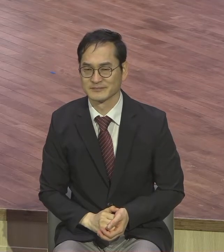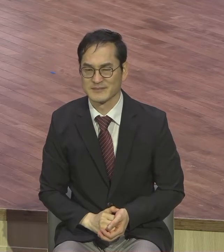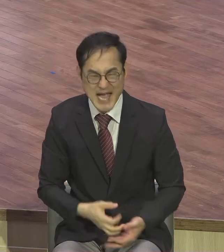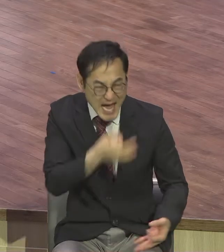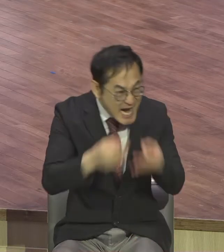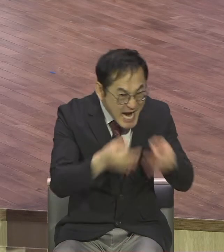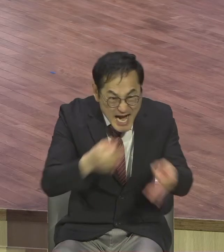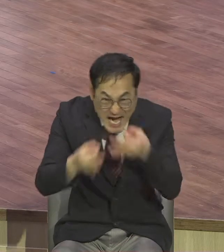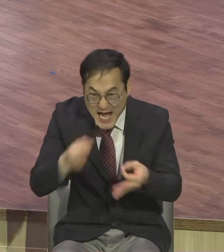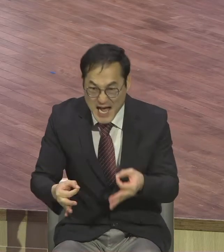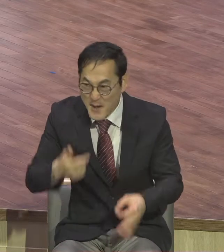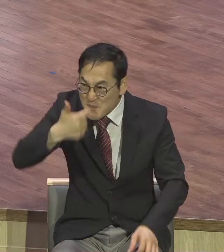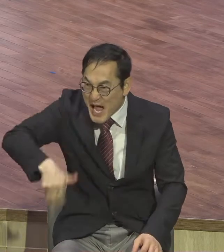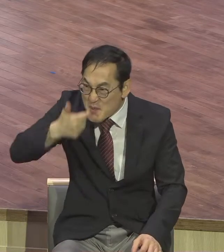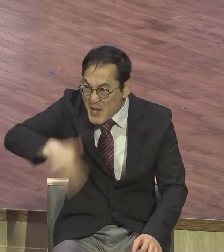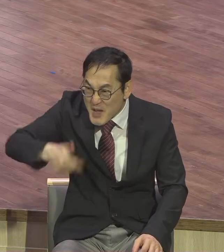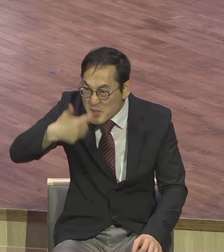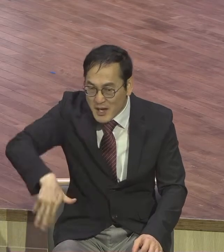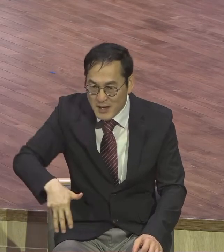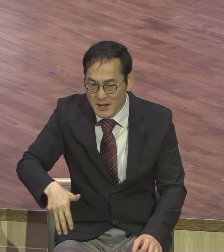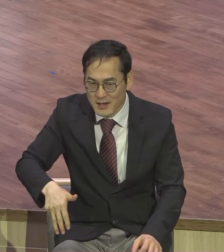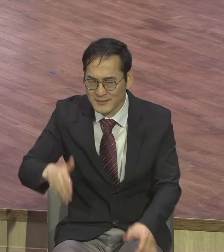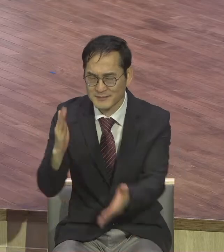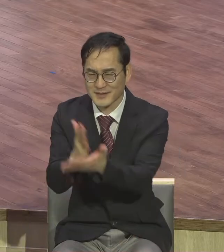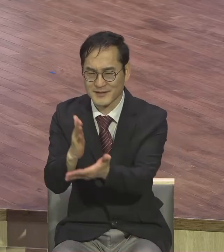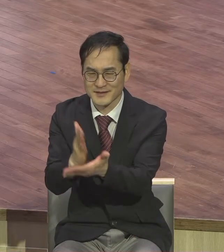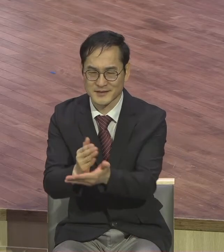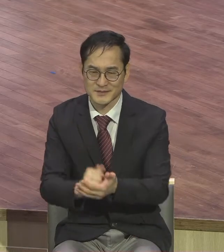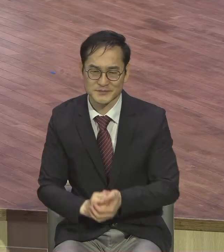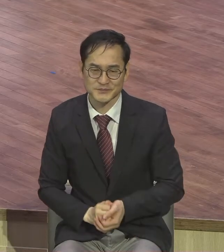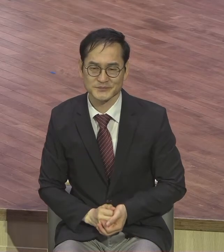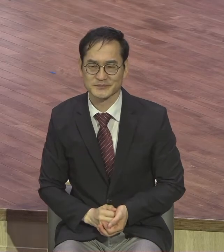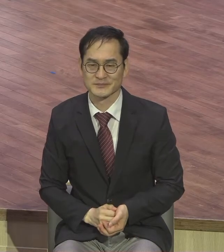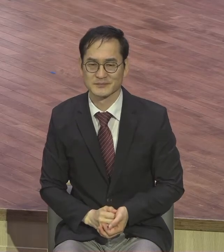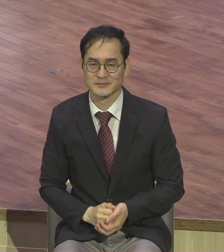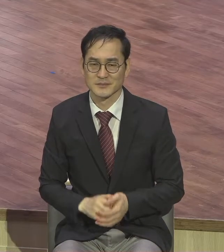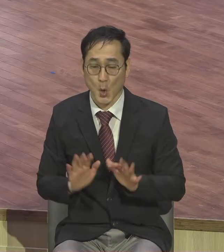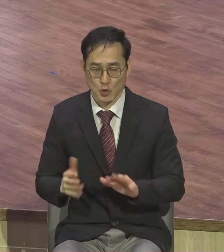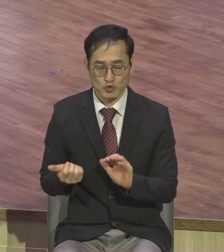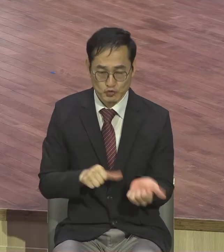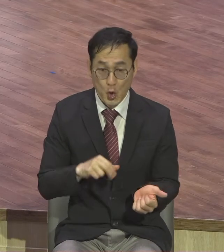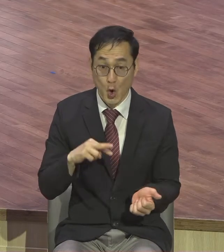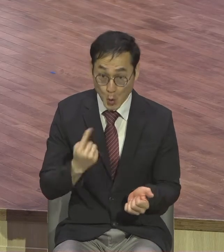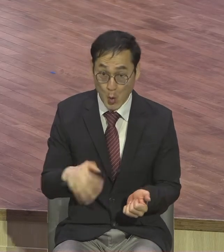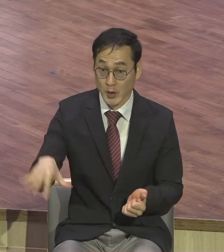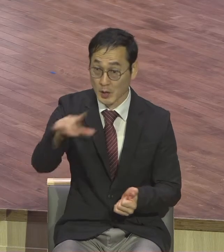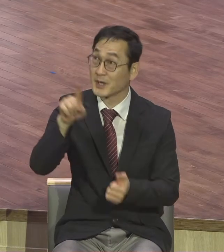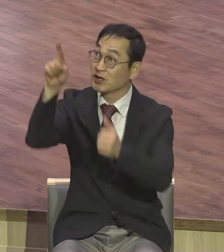오늘 죽어도 오늘 천당 가고 싶은 사람 많을 거요 요즘